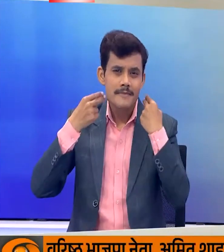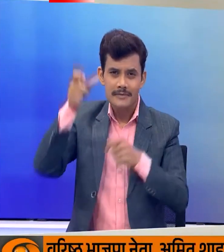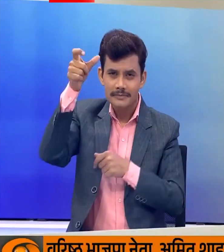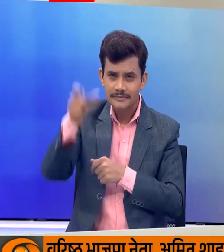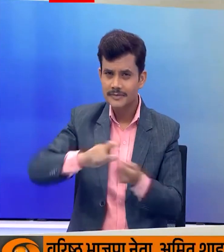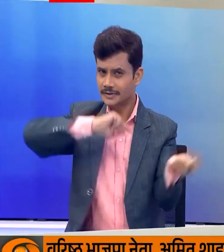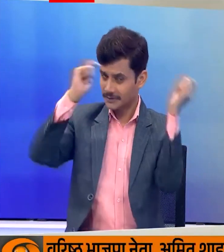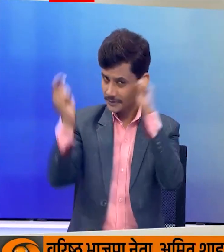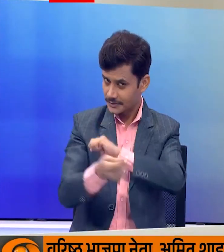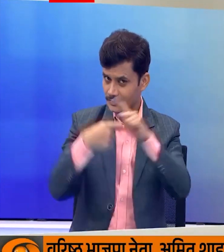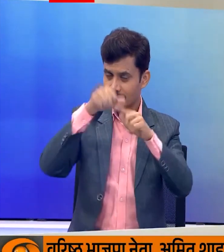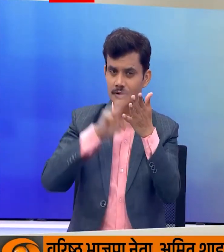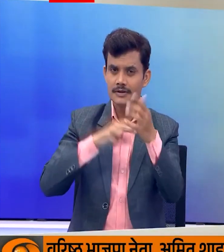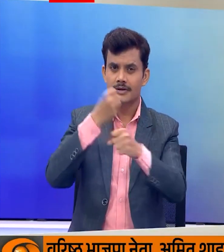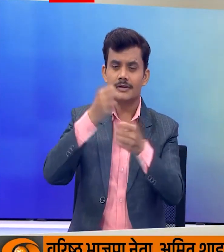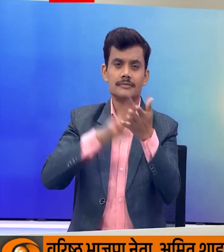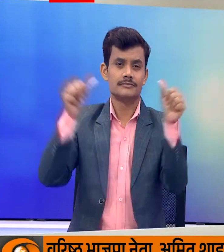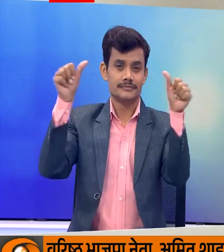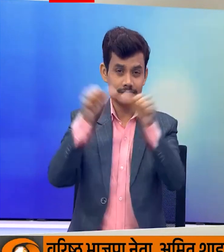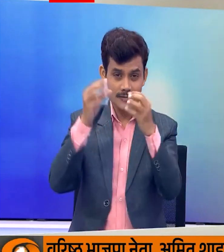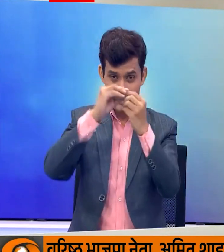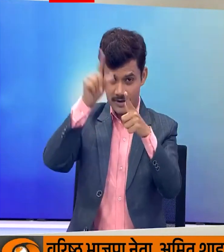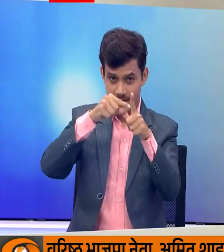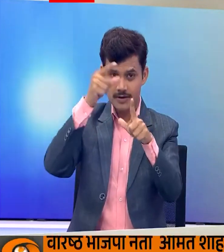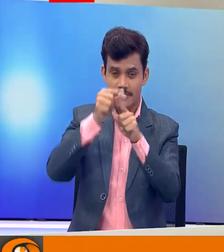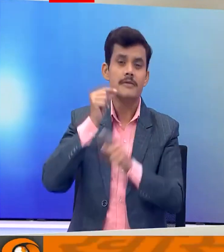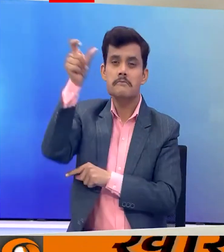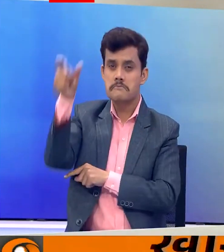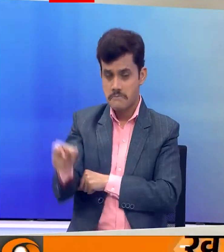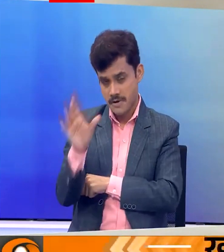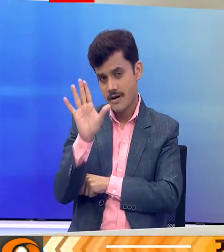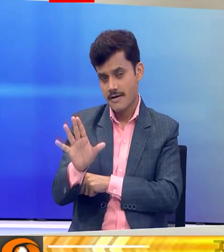राजनेता बनी कंगना रोनौत भाज़पा की टिकेट पर चुनाव लट रही है